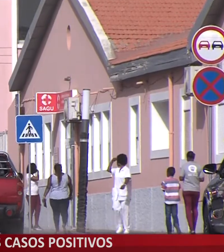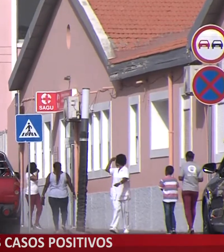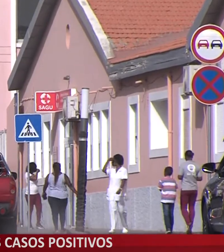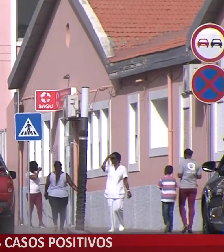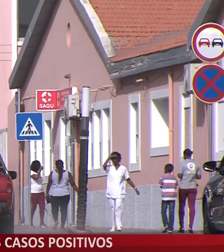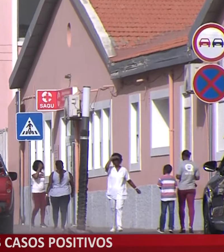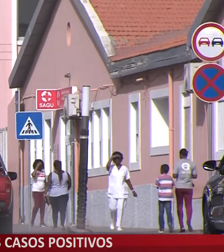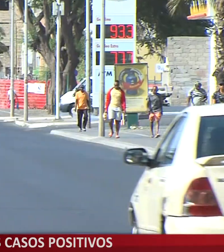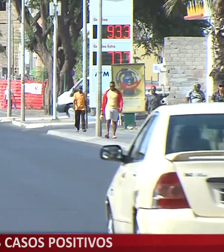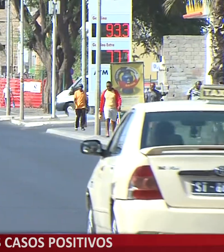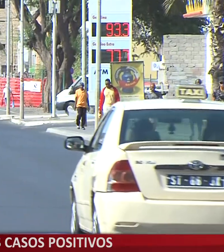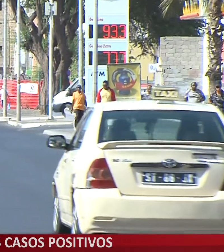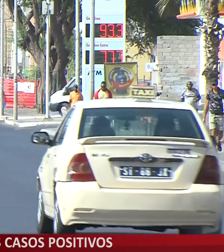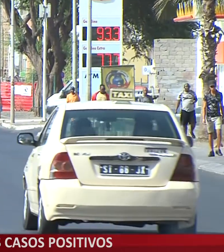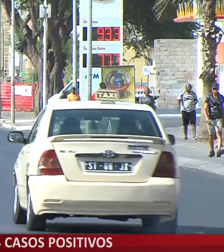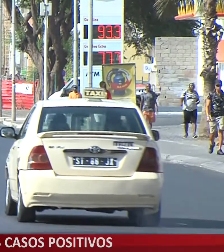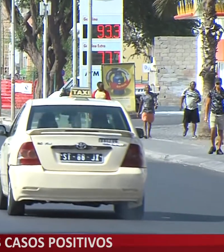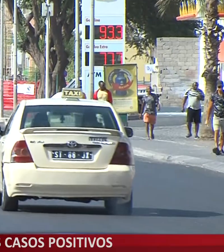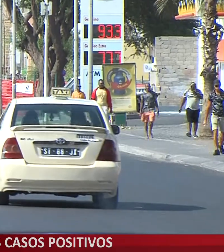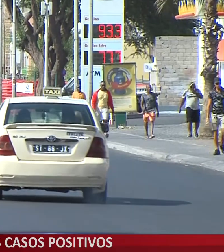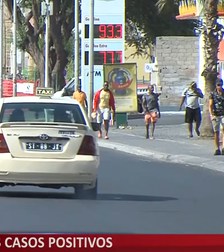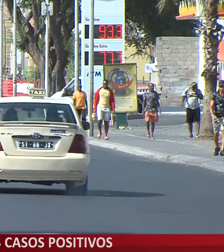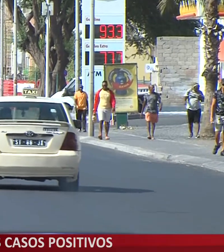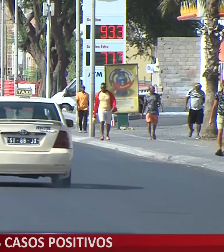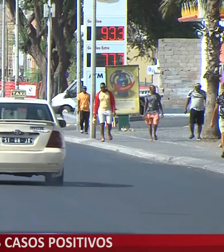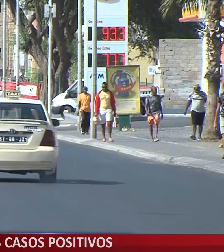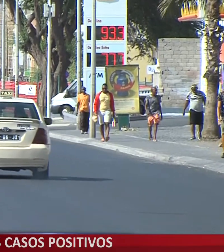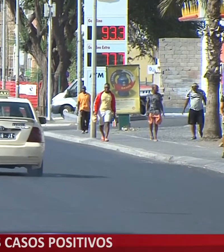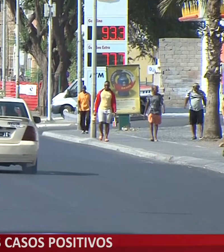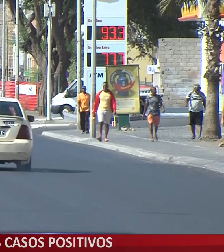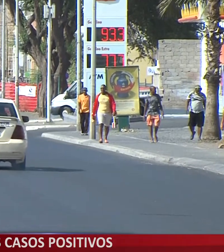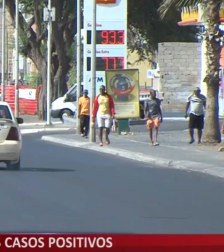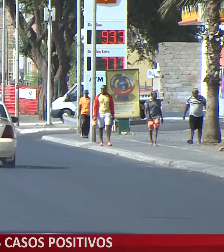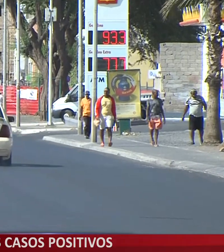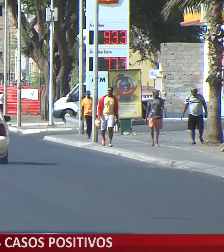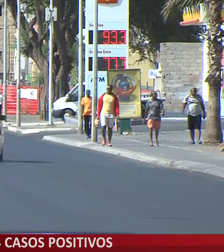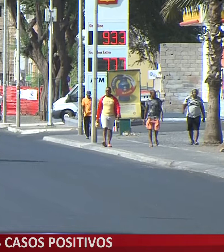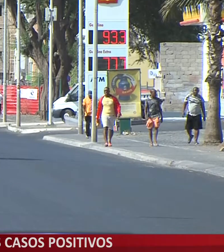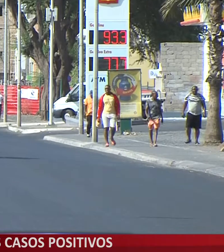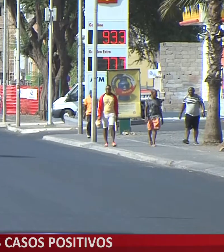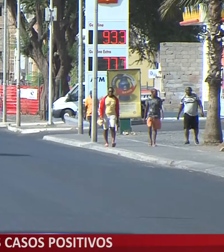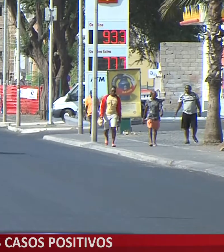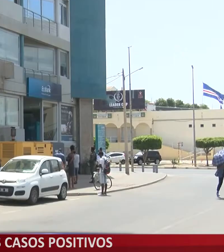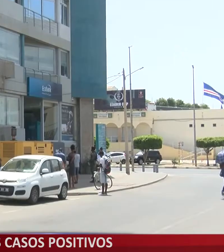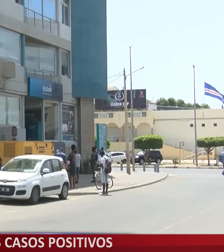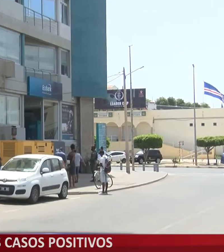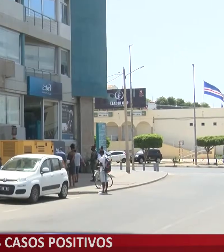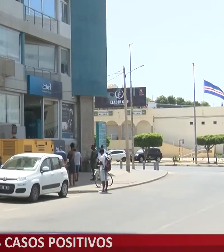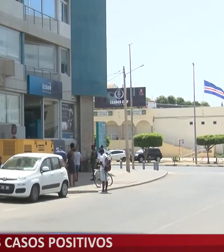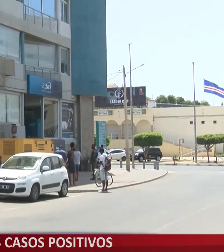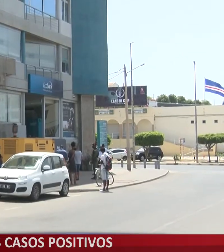praia? Essa questão não é no sentido de alarmar a população, mas sim para que a população tenha mais